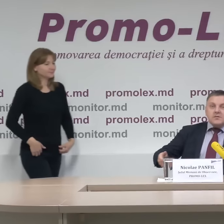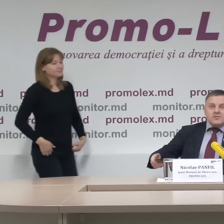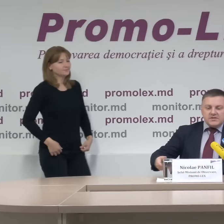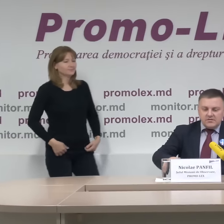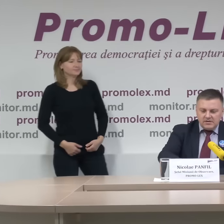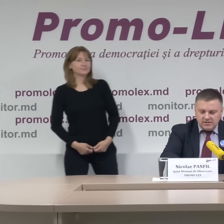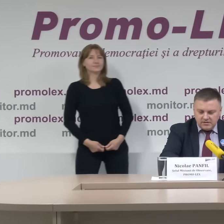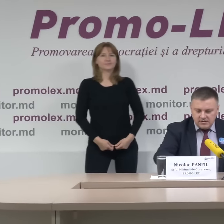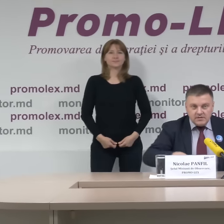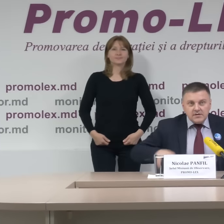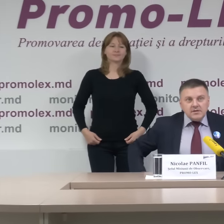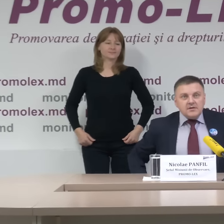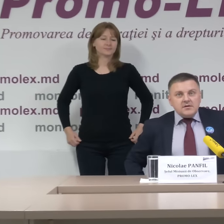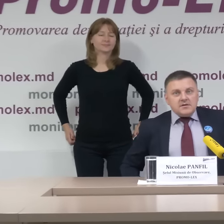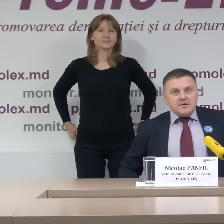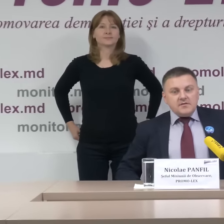Bună ziua!